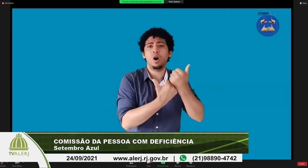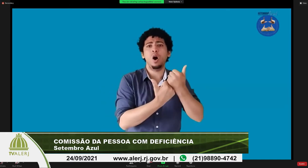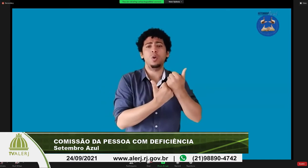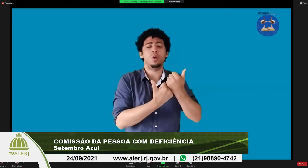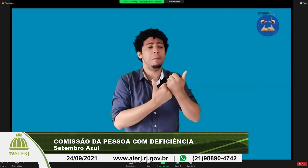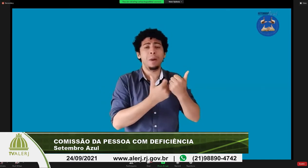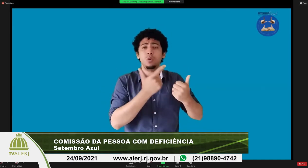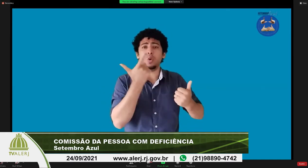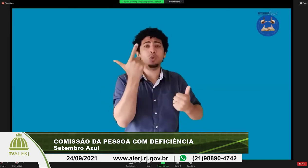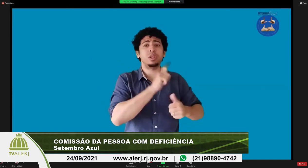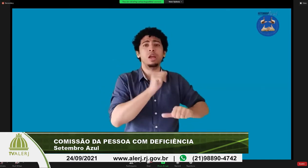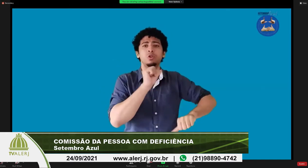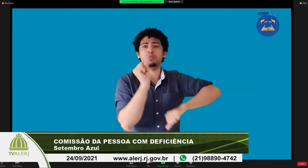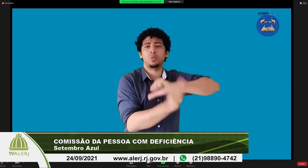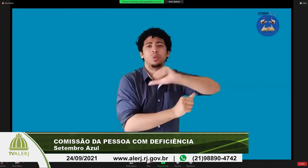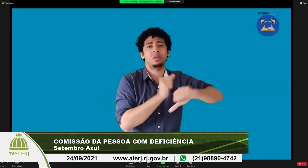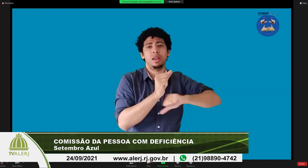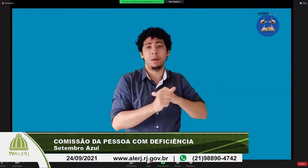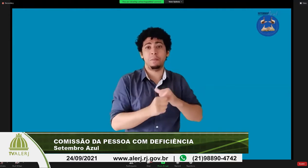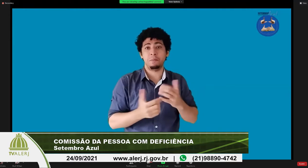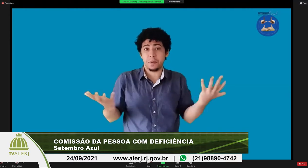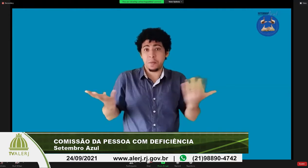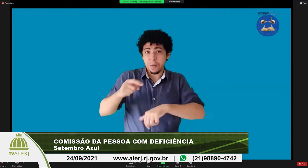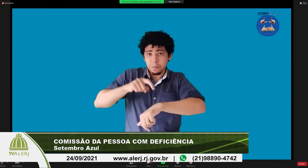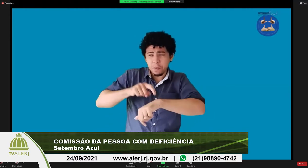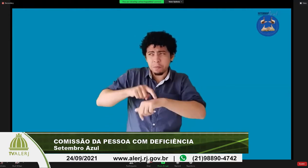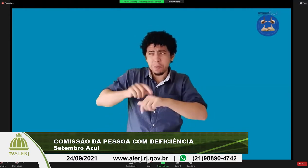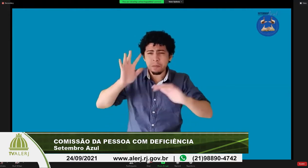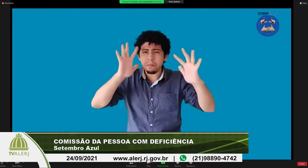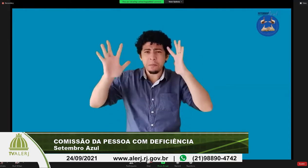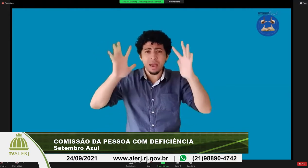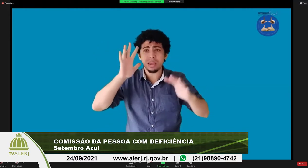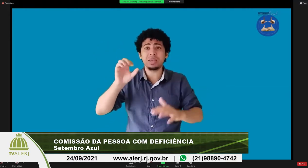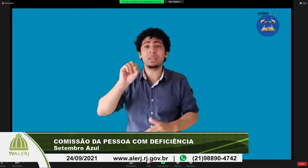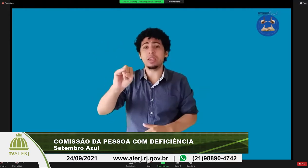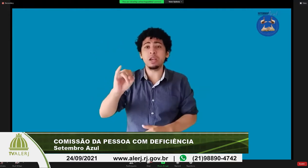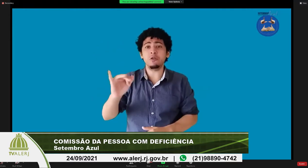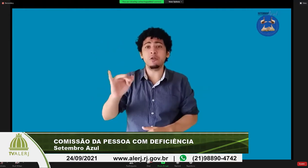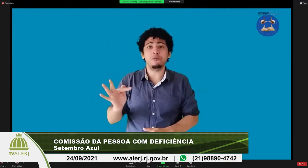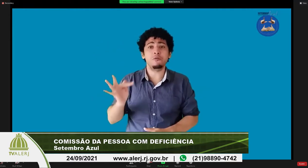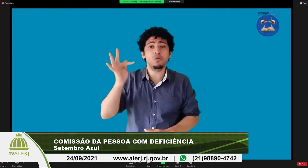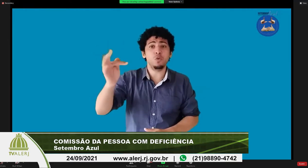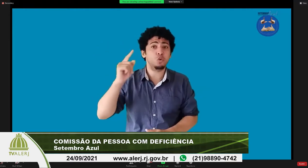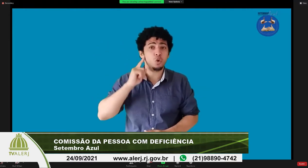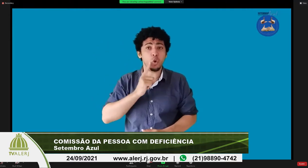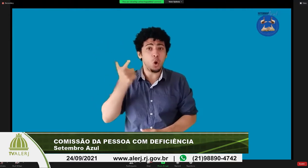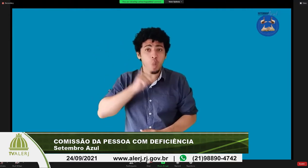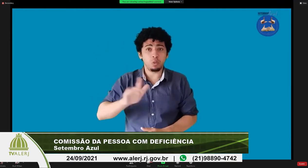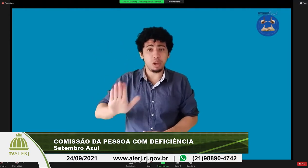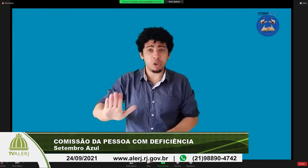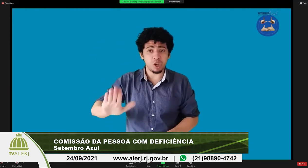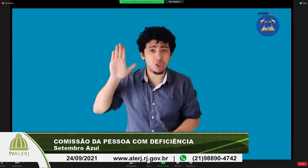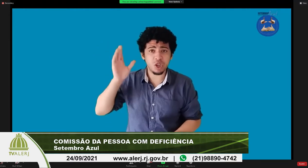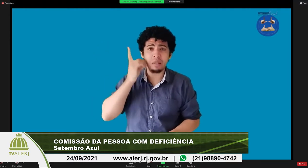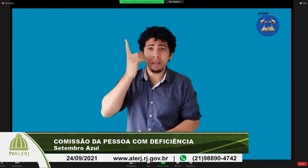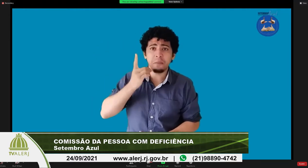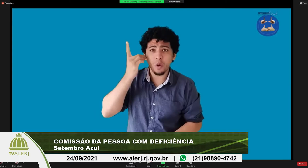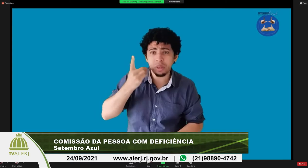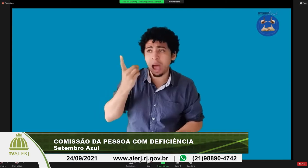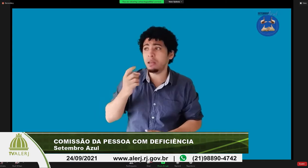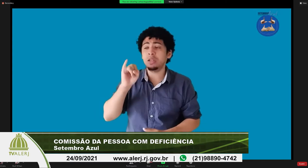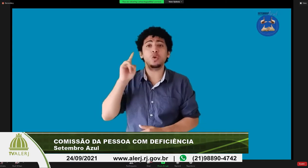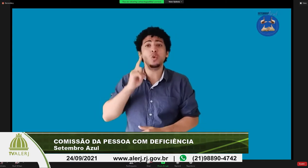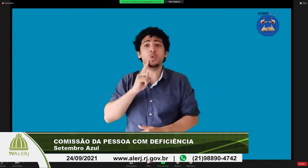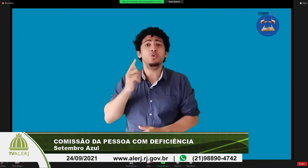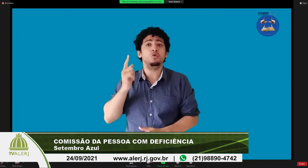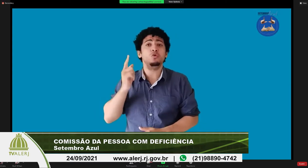acontecer e no apoio e custo ligado isso possa mudar as questões ligadas à sociedade numa reflexão que futuramente pessoas